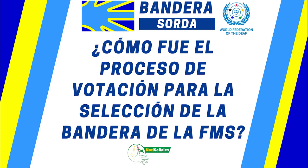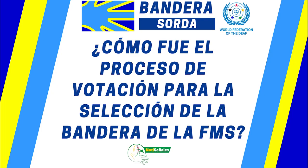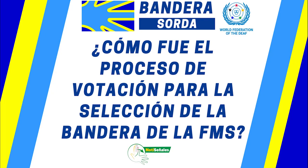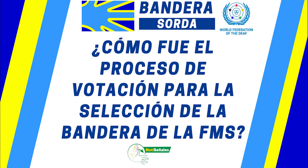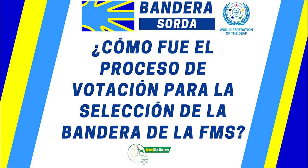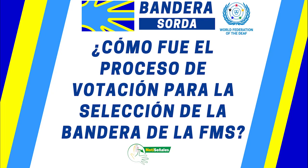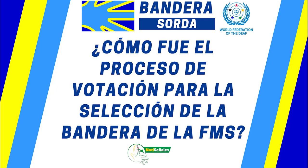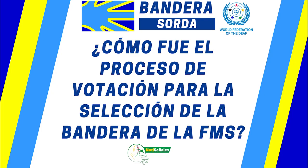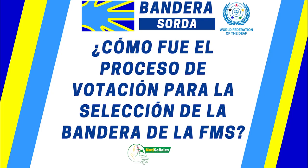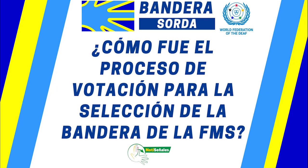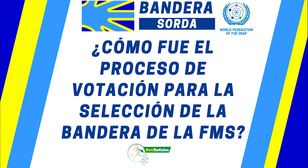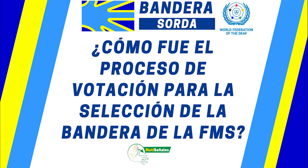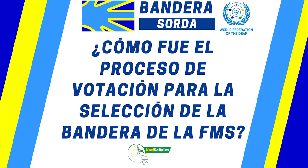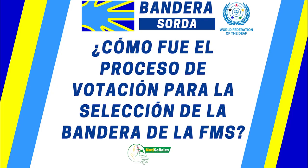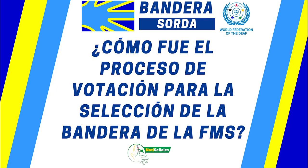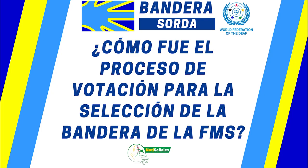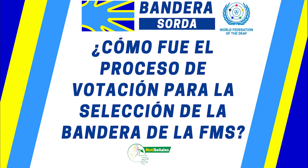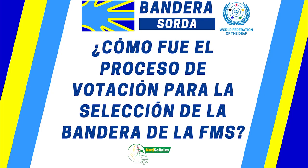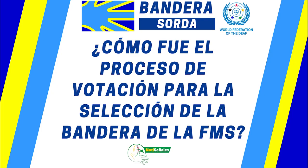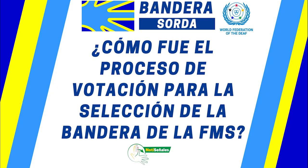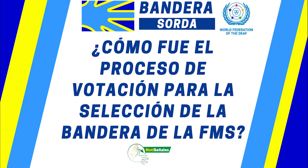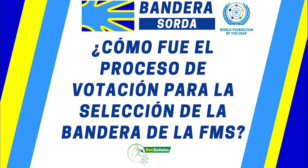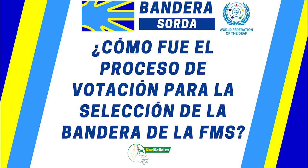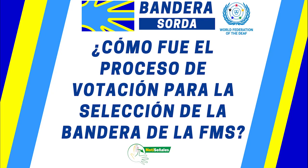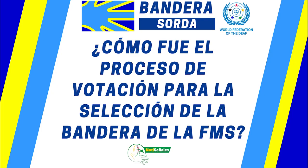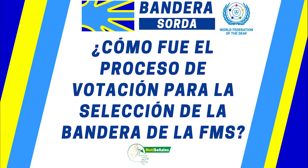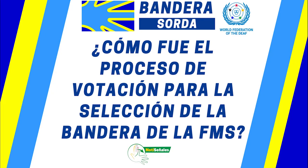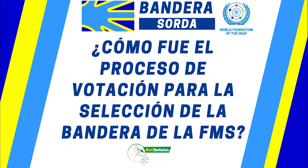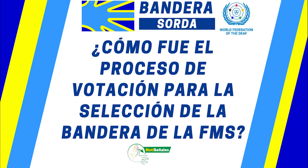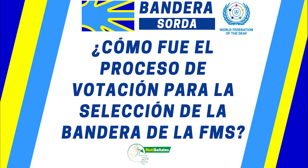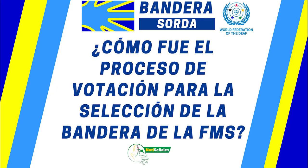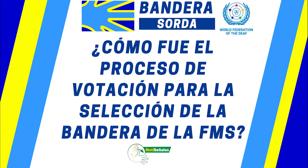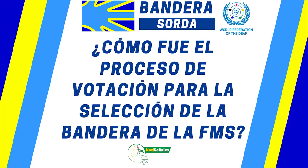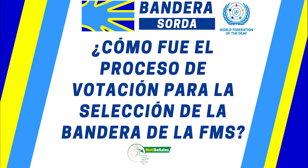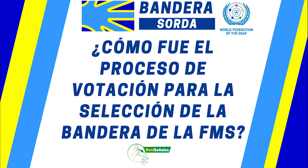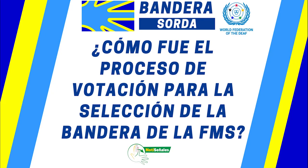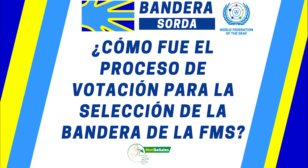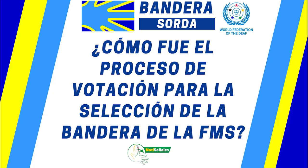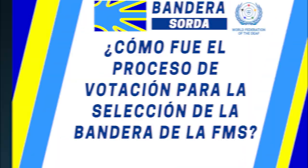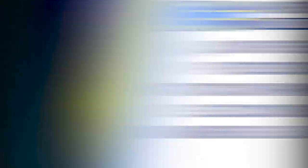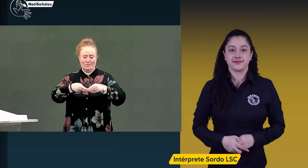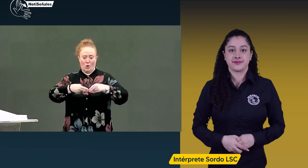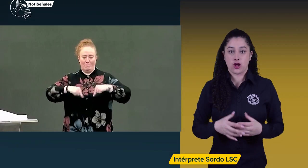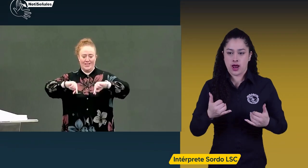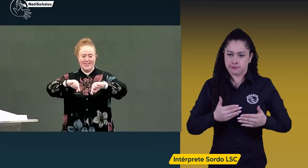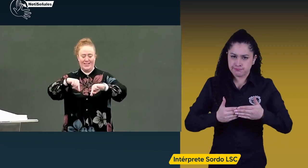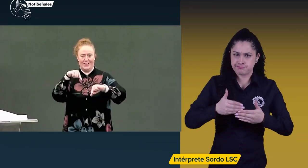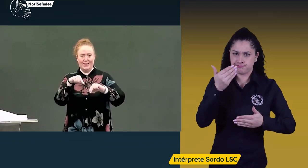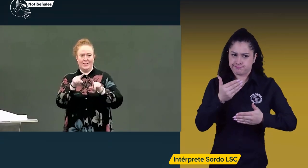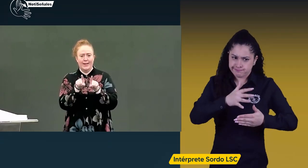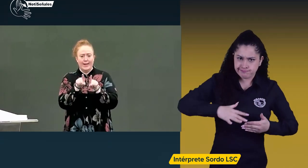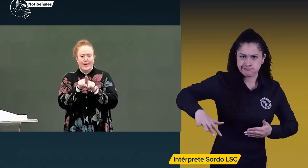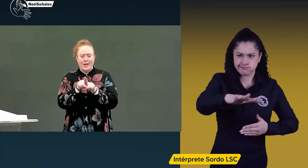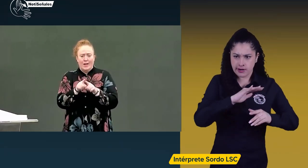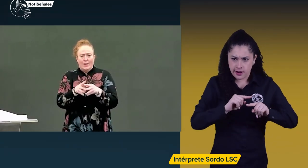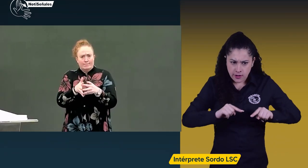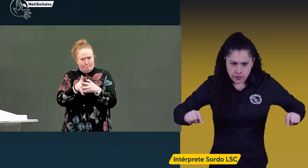¿Bandera sorda? ¿Cómo fue el proceso de votación para la selección de la bandera de la FMS? En este espacio les mostraremos los